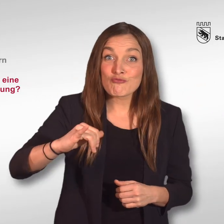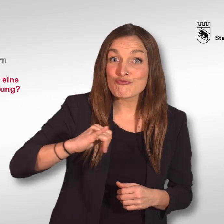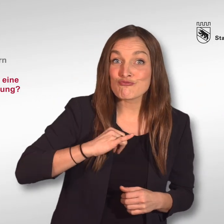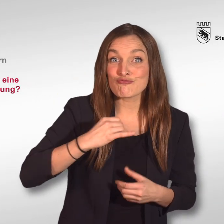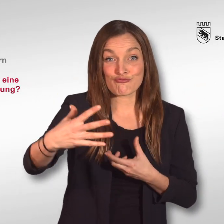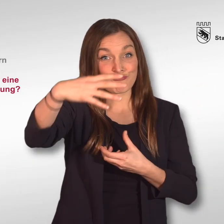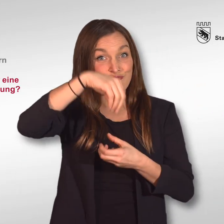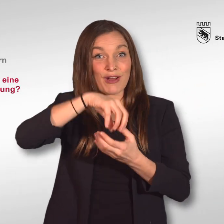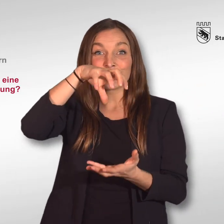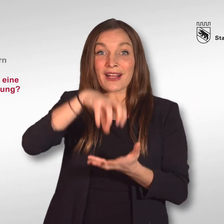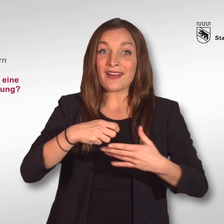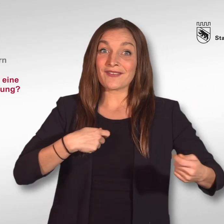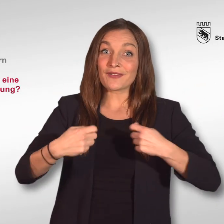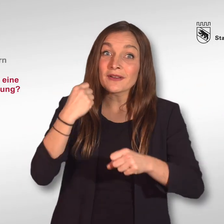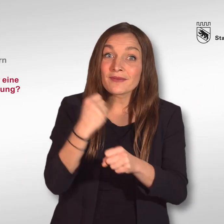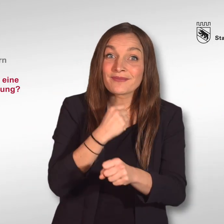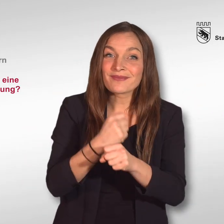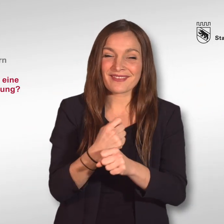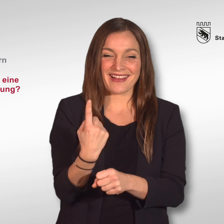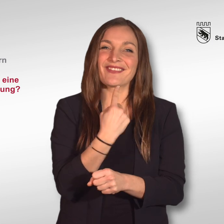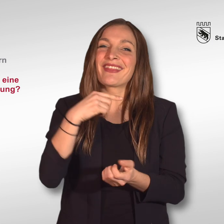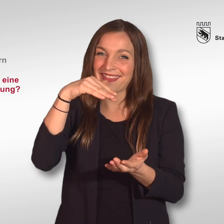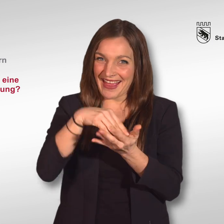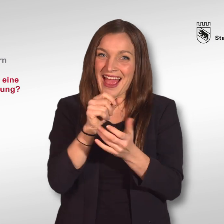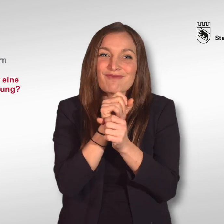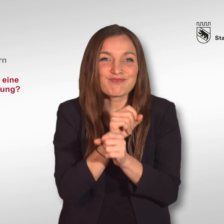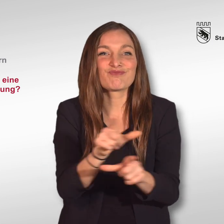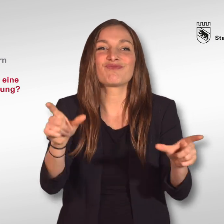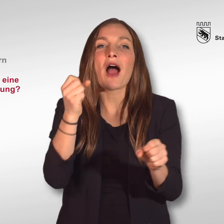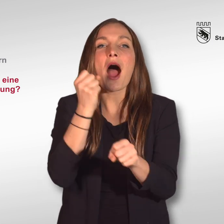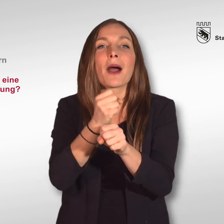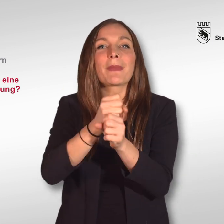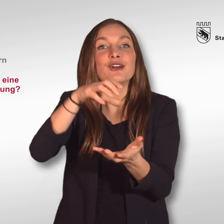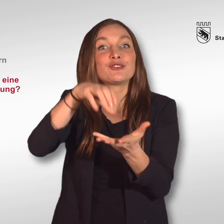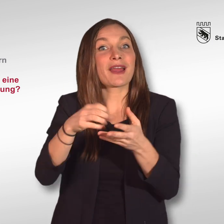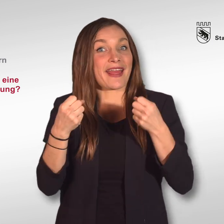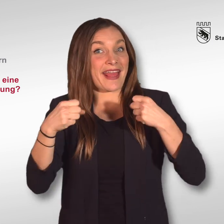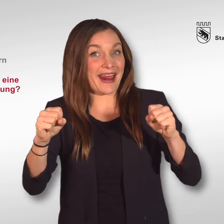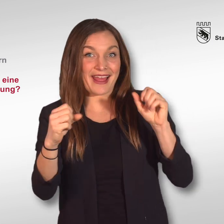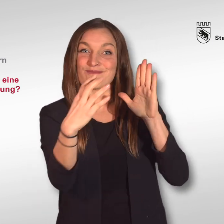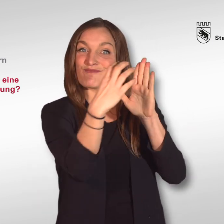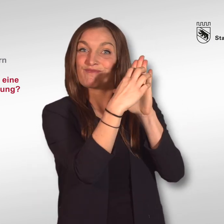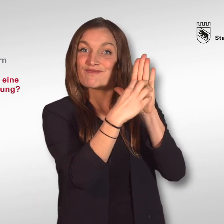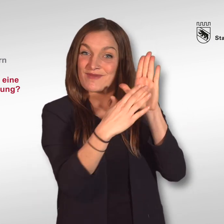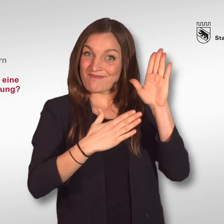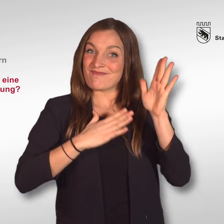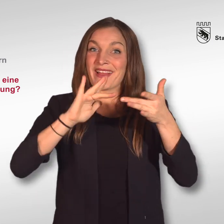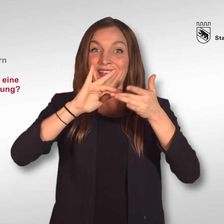Sie interessieren sich für eine Stelle in der Stadtverwaltung? Alle unsere Stellen sind ausgeschrieben unter